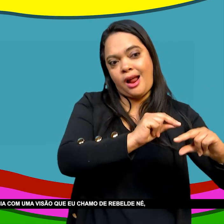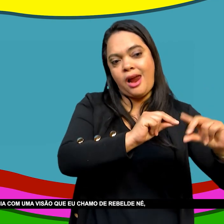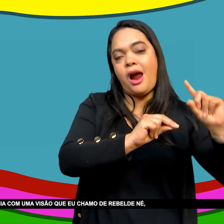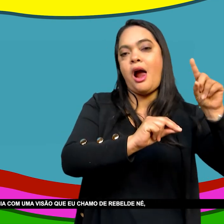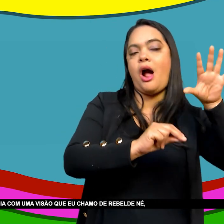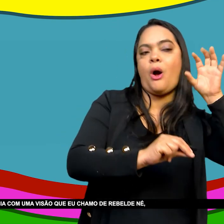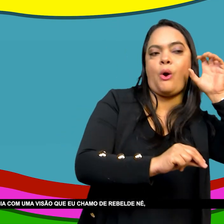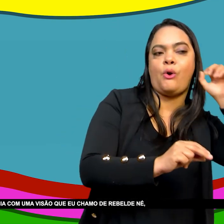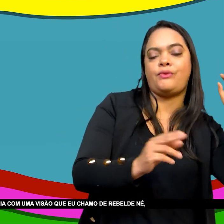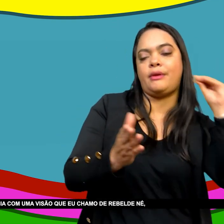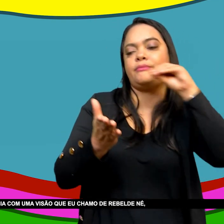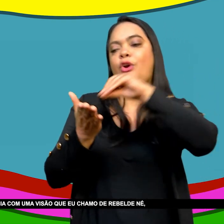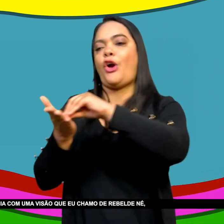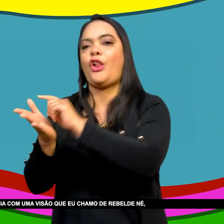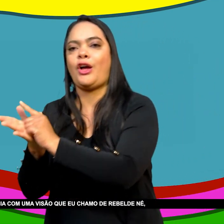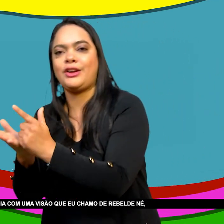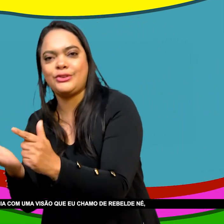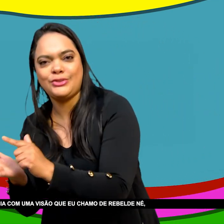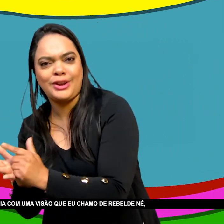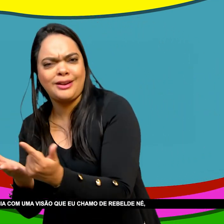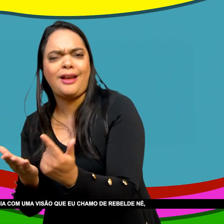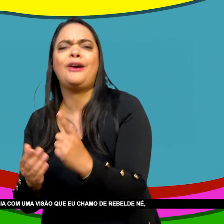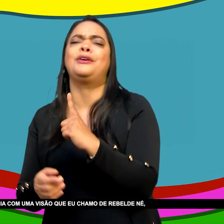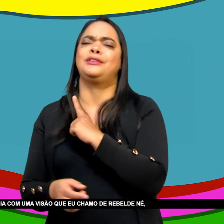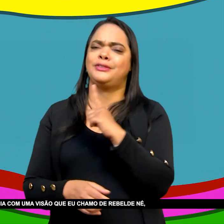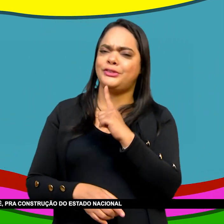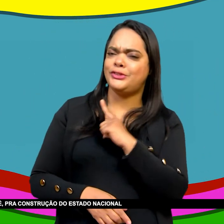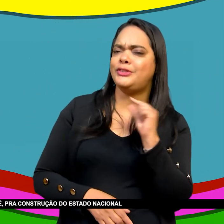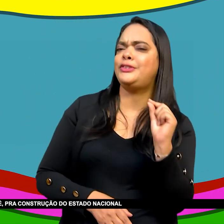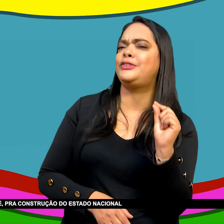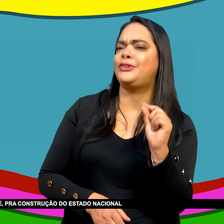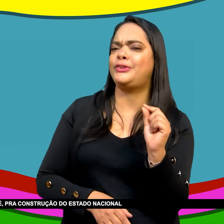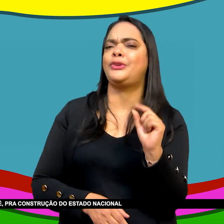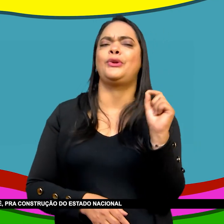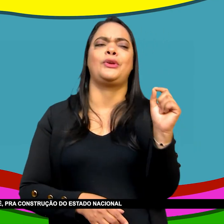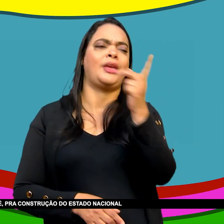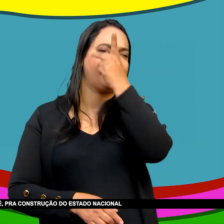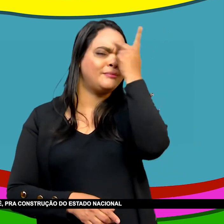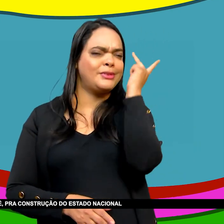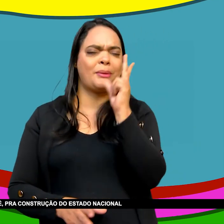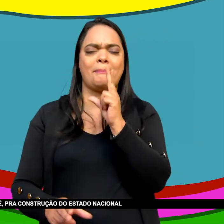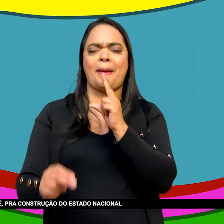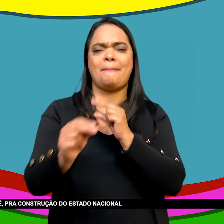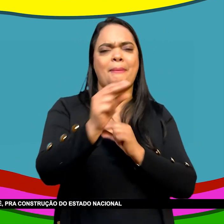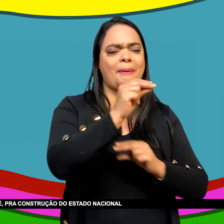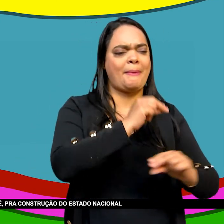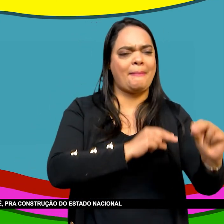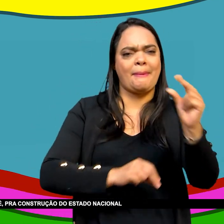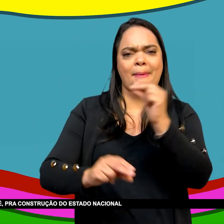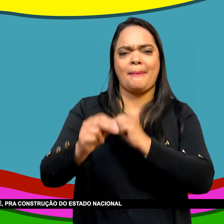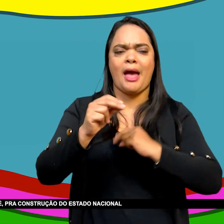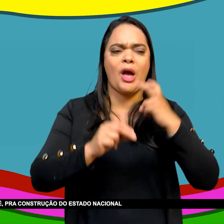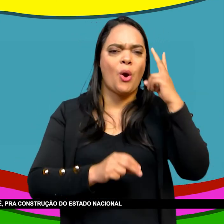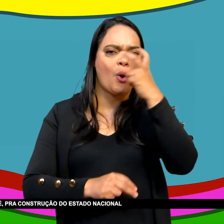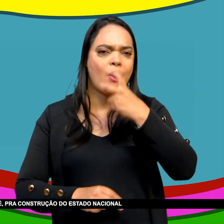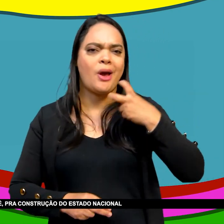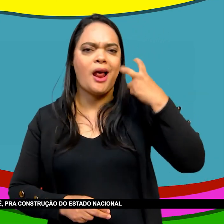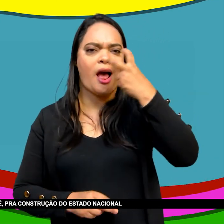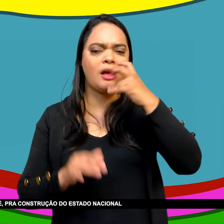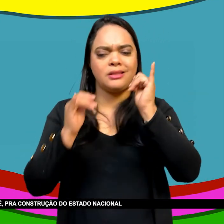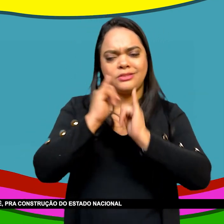independência Com uma visão Que eu chamo De rebelde Ou desviante Que não era Era a posição Que